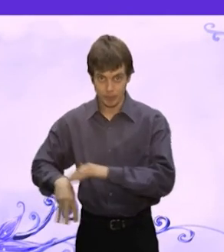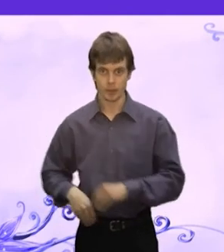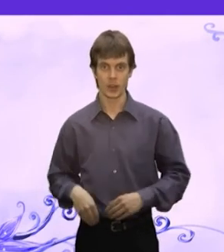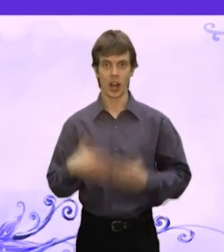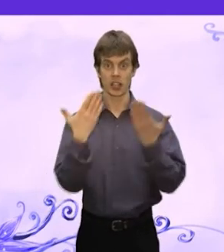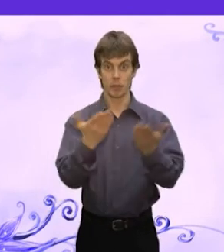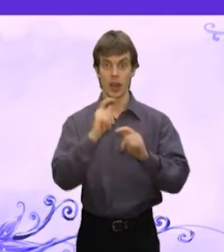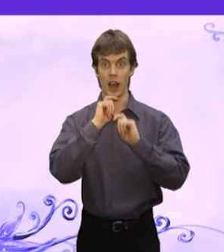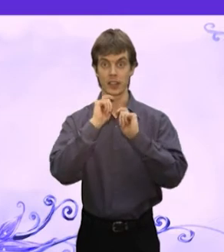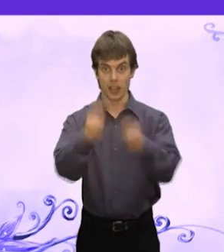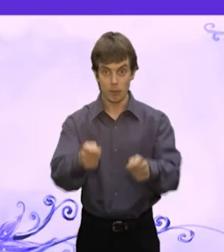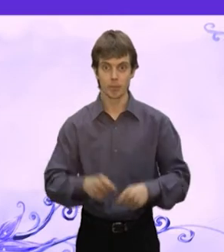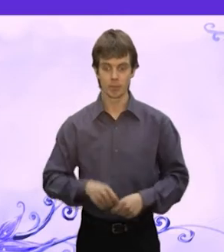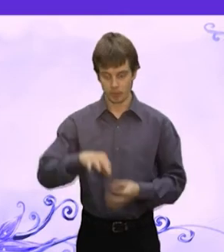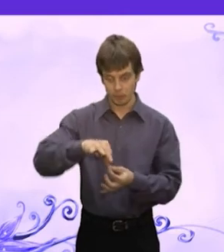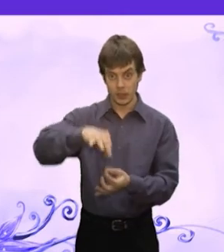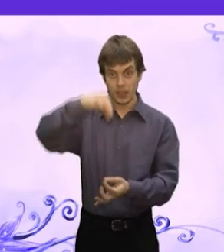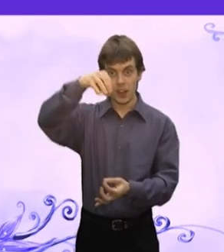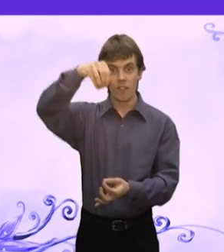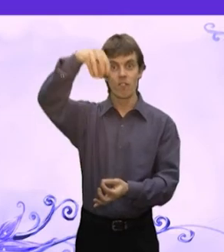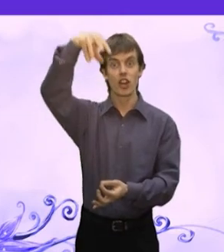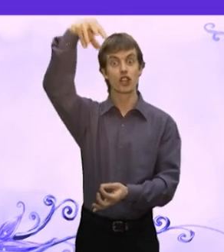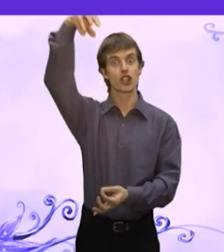А тебе дам Вершки